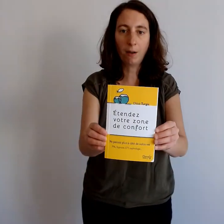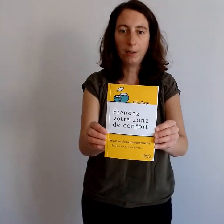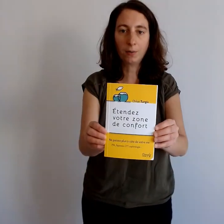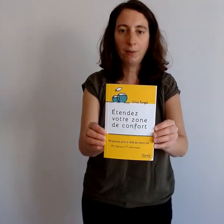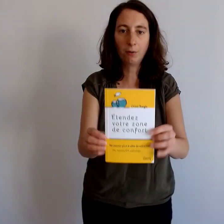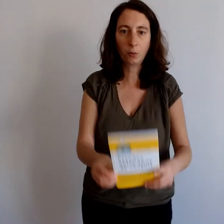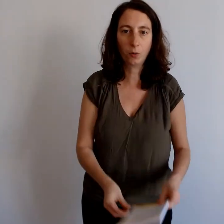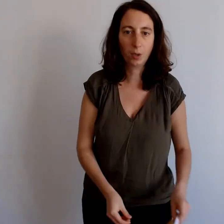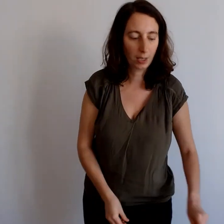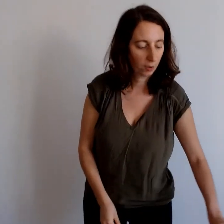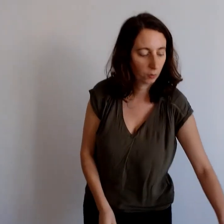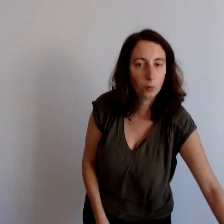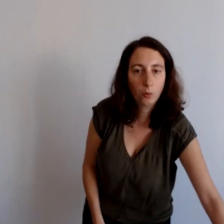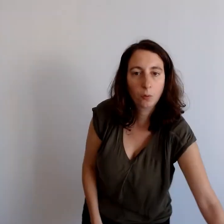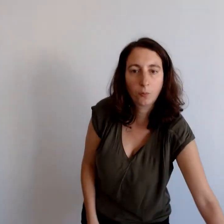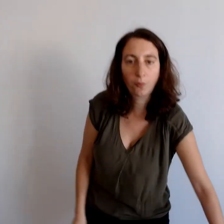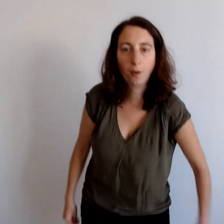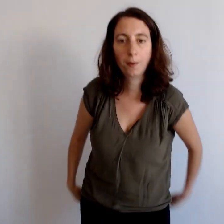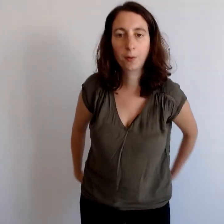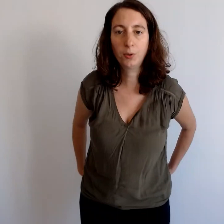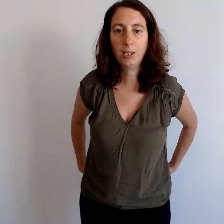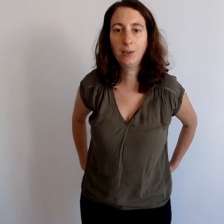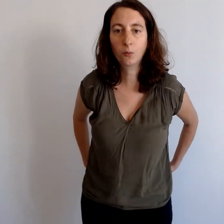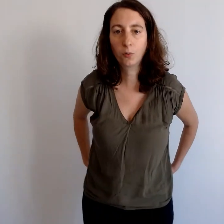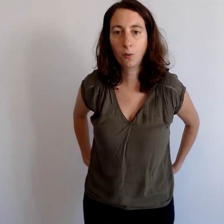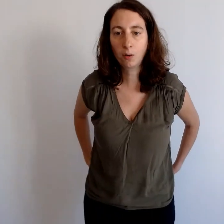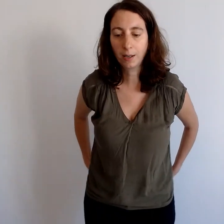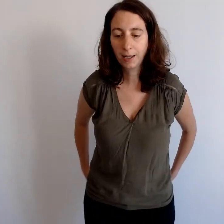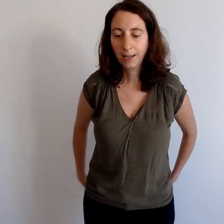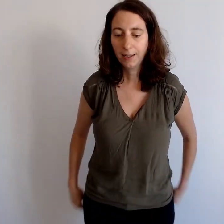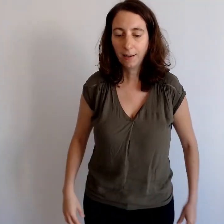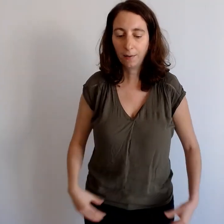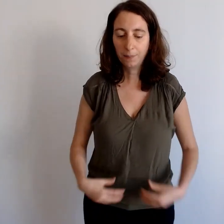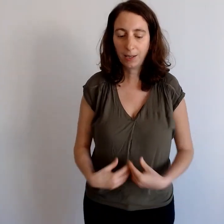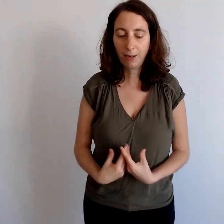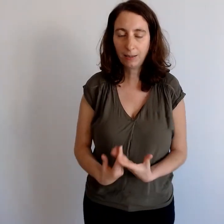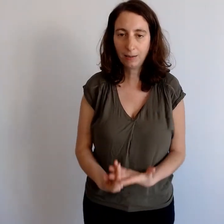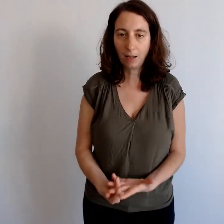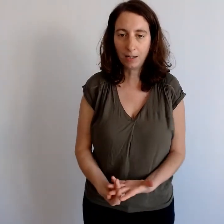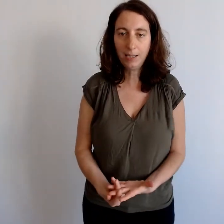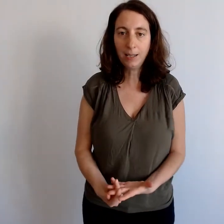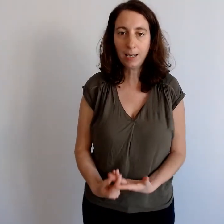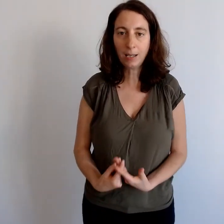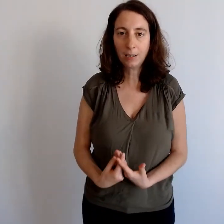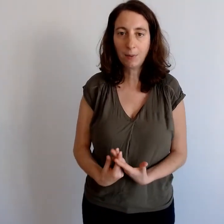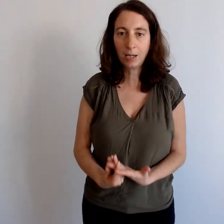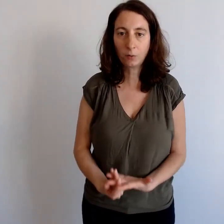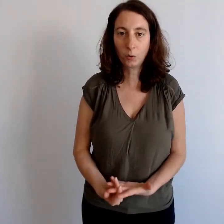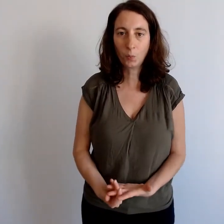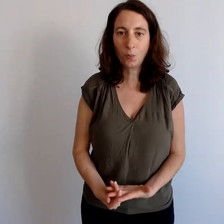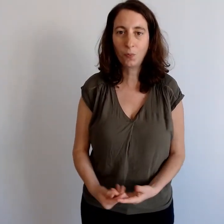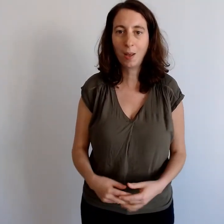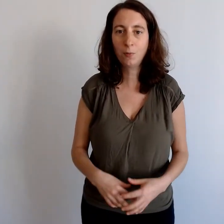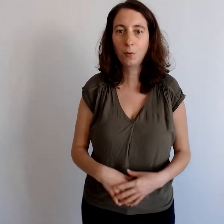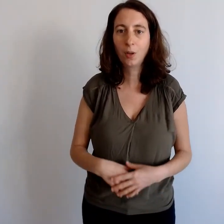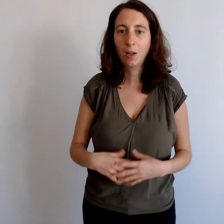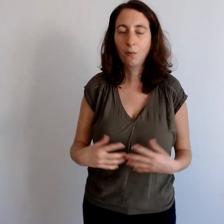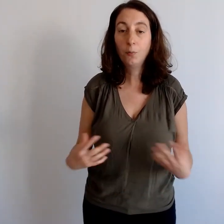étendez votre zone de confort aux éditions d'angle. Ça va être l'idée d'émettre l'intention pour vous-même de vous